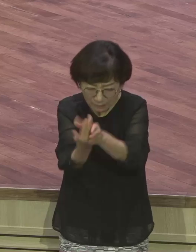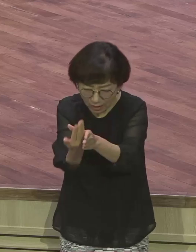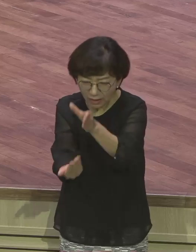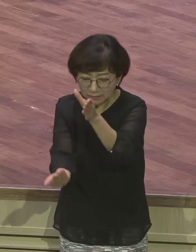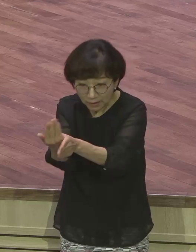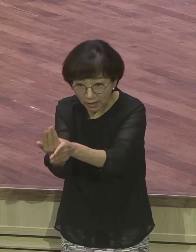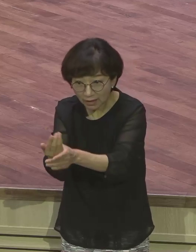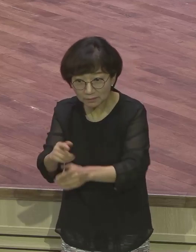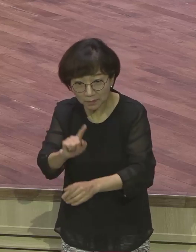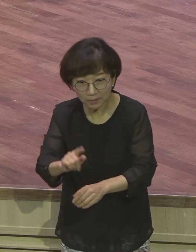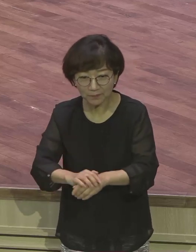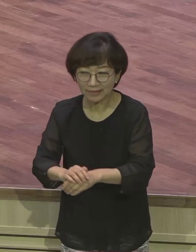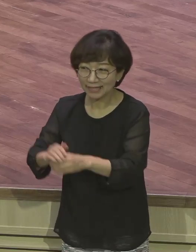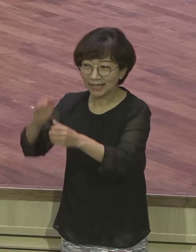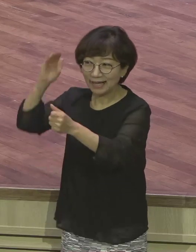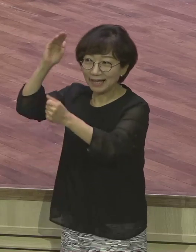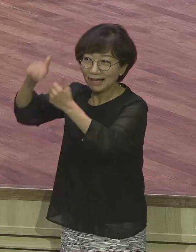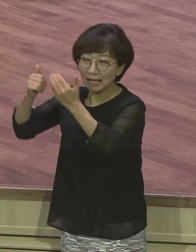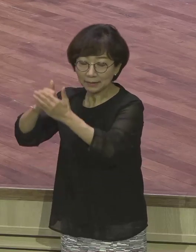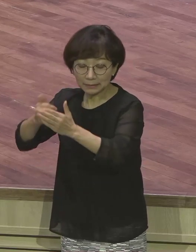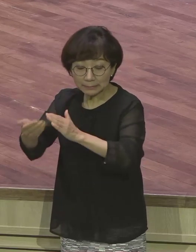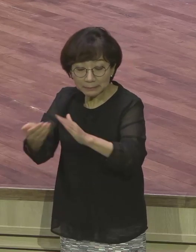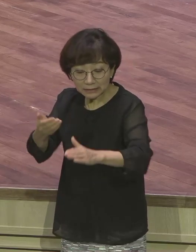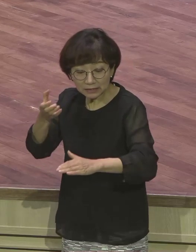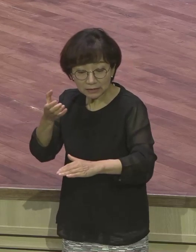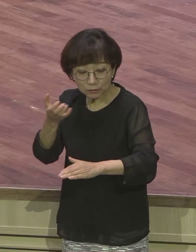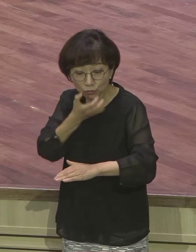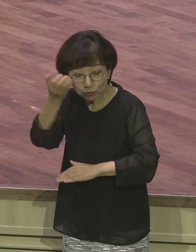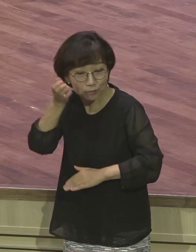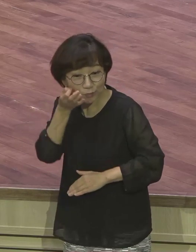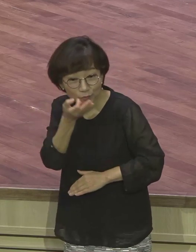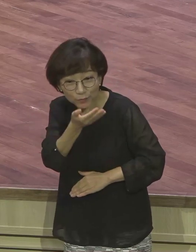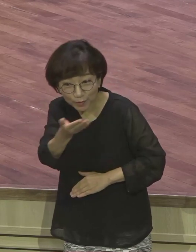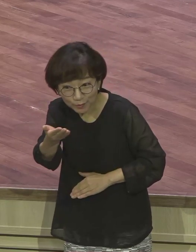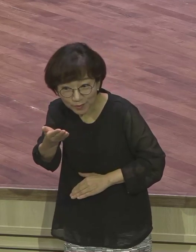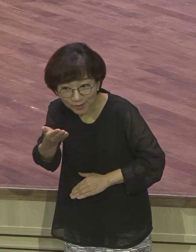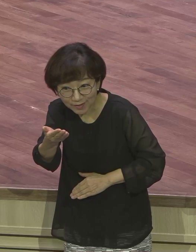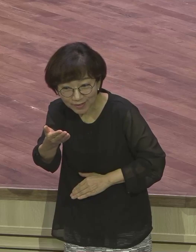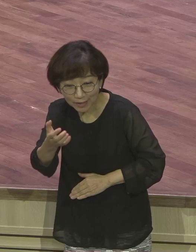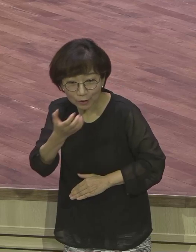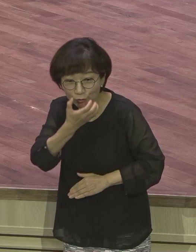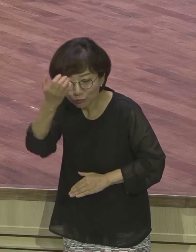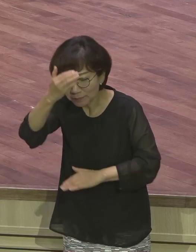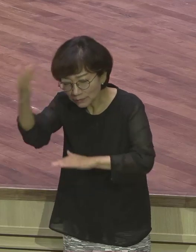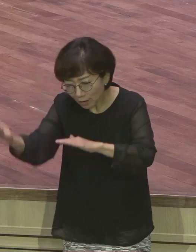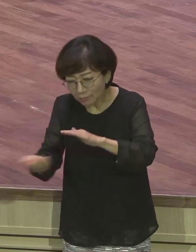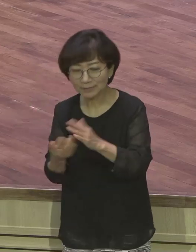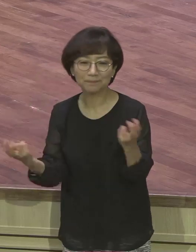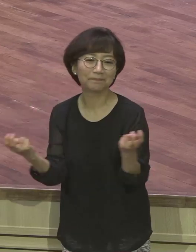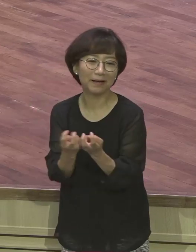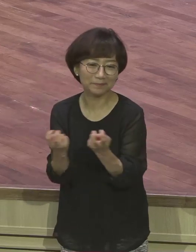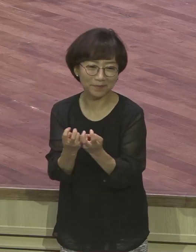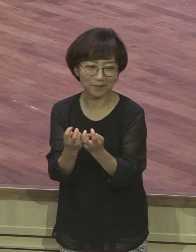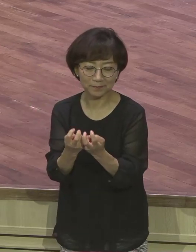성취하기 위한 은약의 여정의 과정이었어요 그거 알아야 돼요 여정의 과정이었다고요